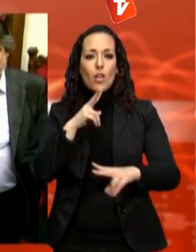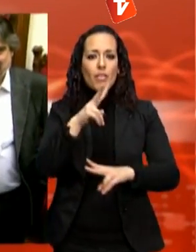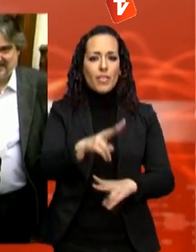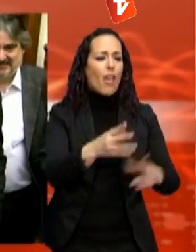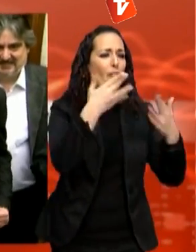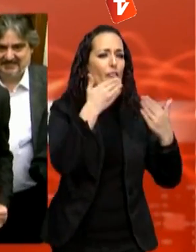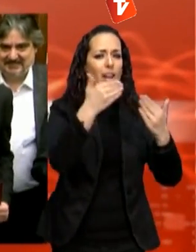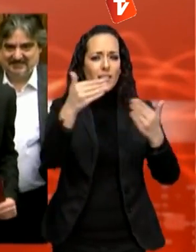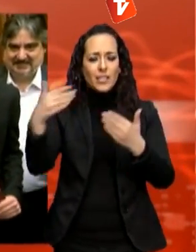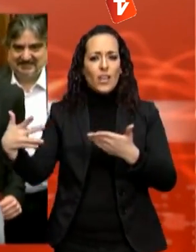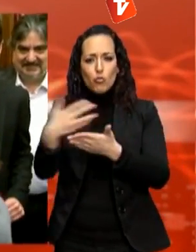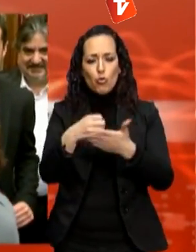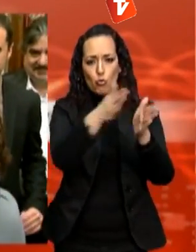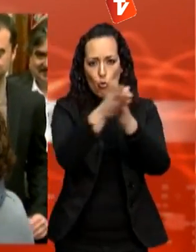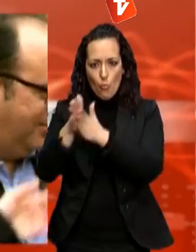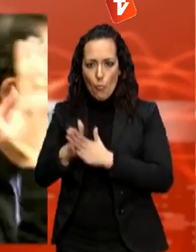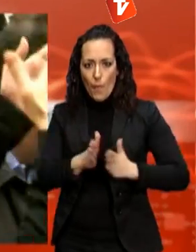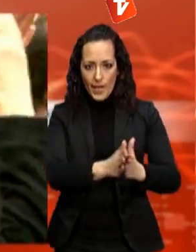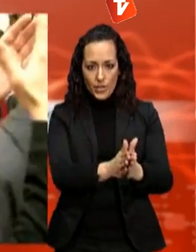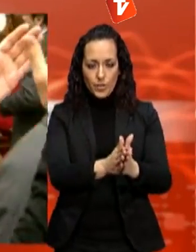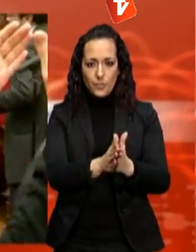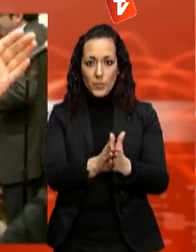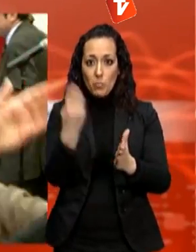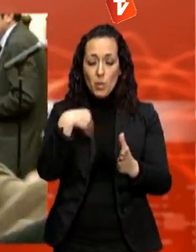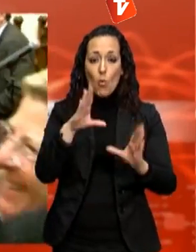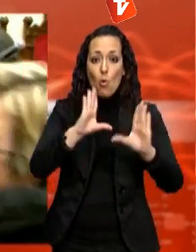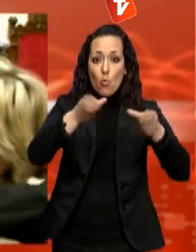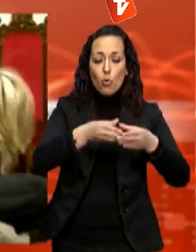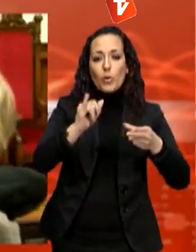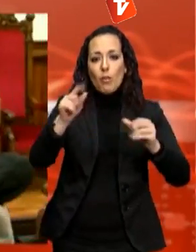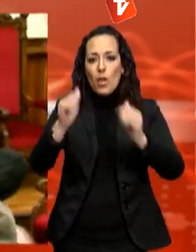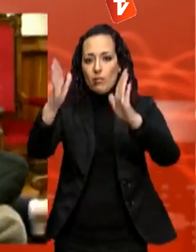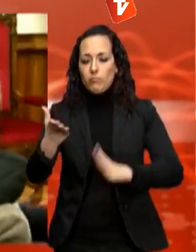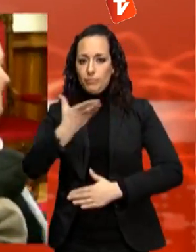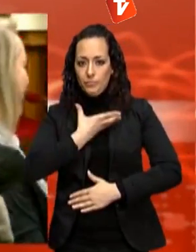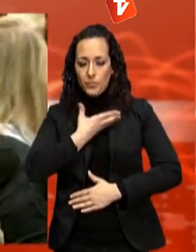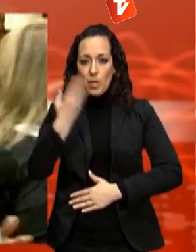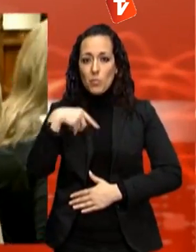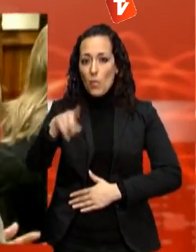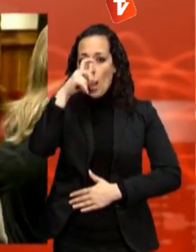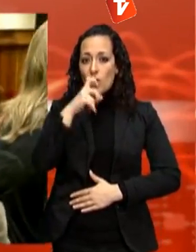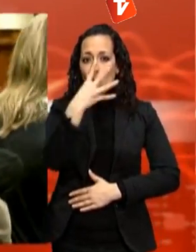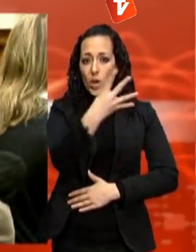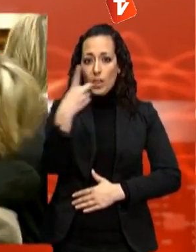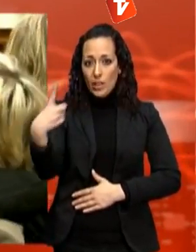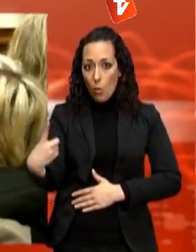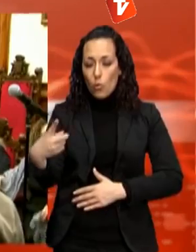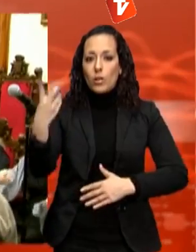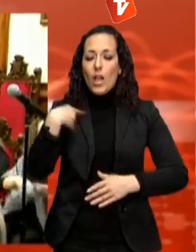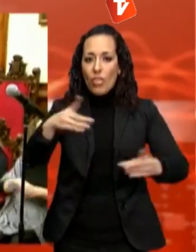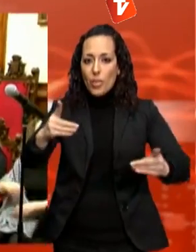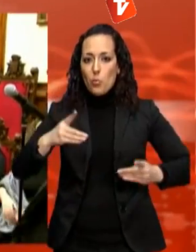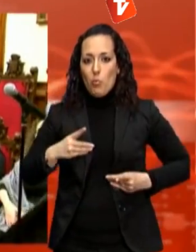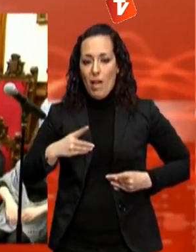així com de la resta de regidors amb representació al consistori. Almagro Vargas té 41 anys, és diplomada per la UNED i emprenedora des dels